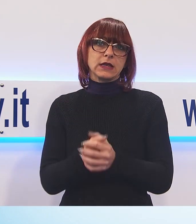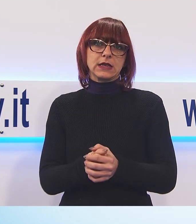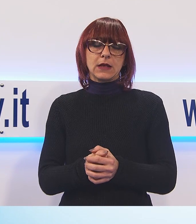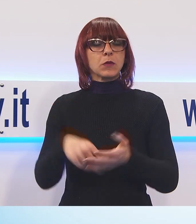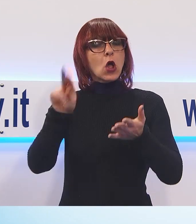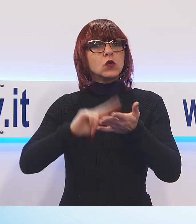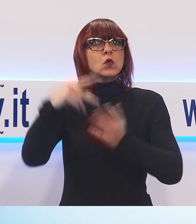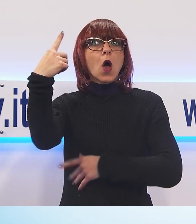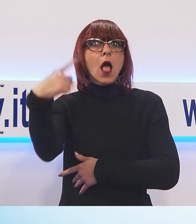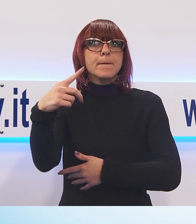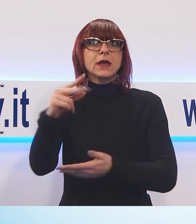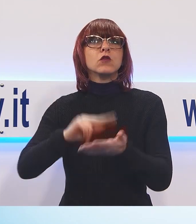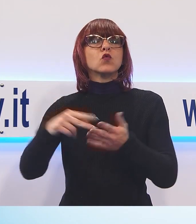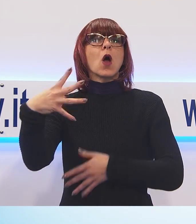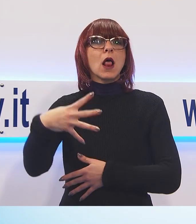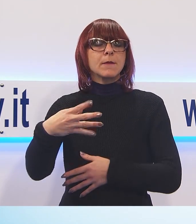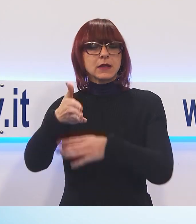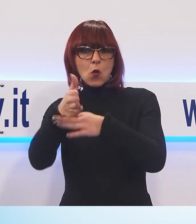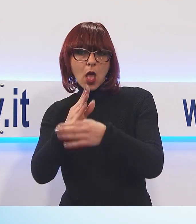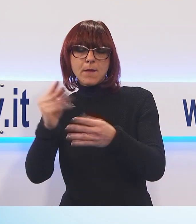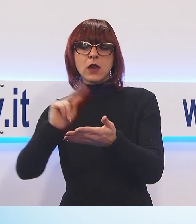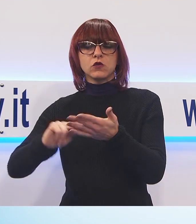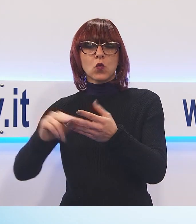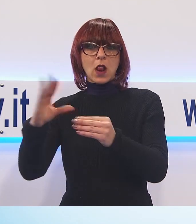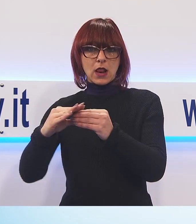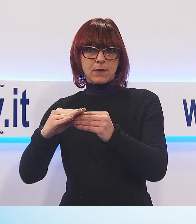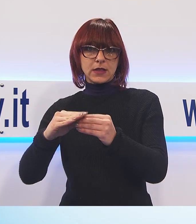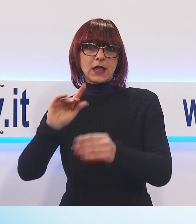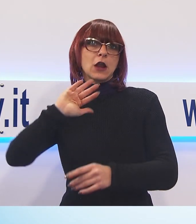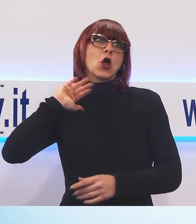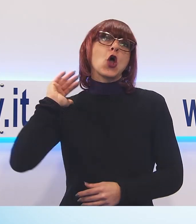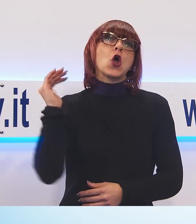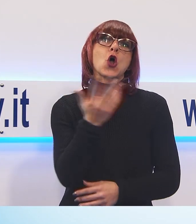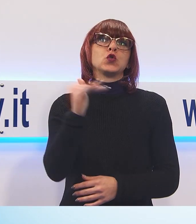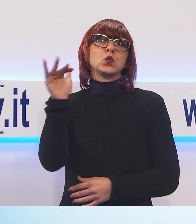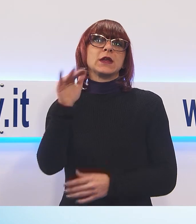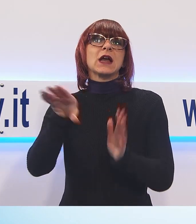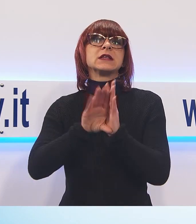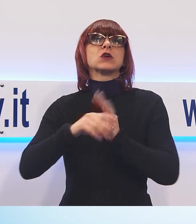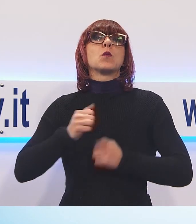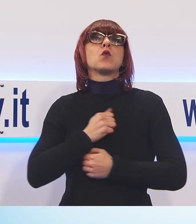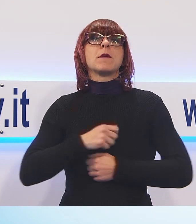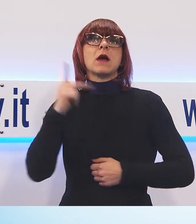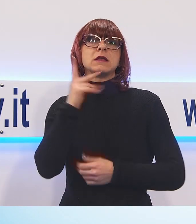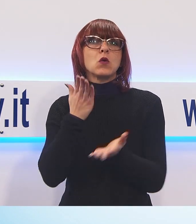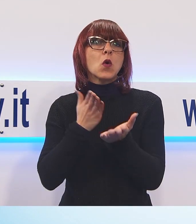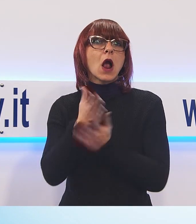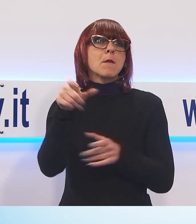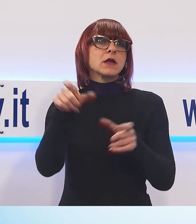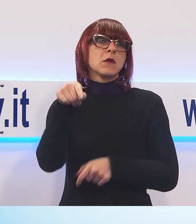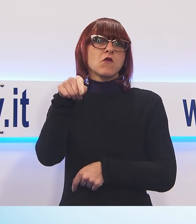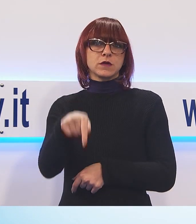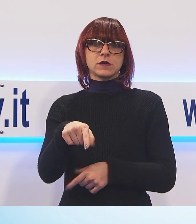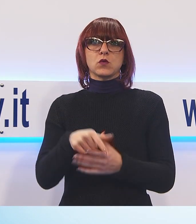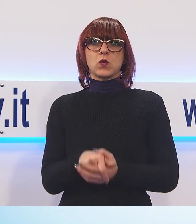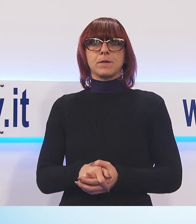riservata alla scuola elementare, ma dove passano tutti i ragazzi del comune di Bagni di Lucca. Questo era importante perché